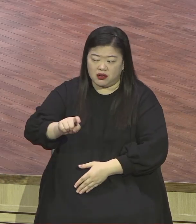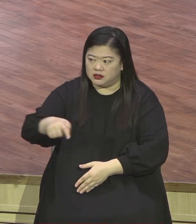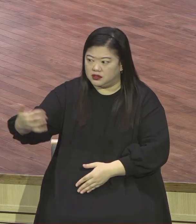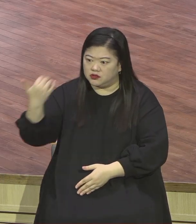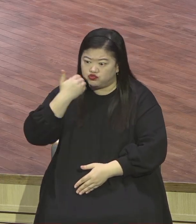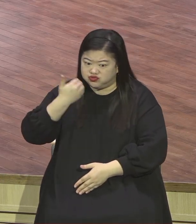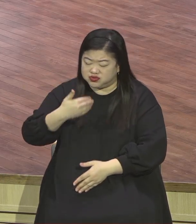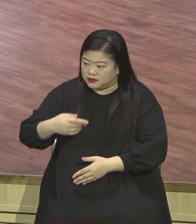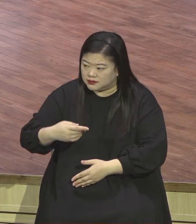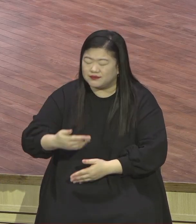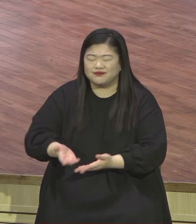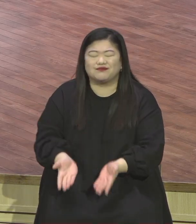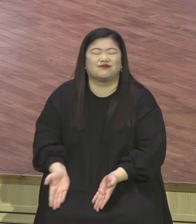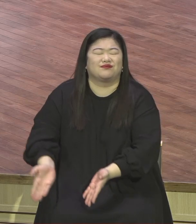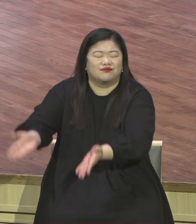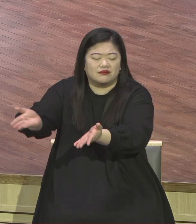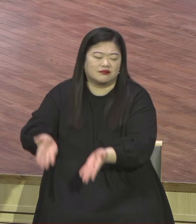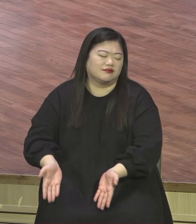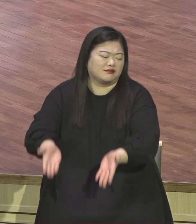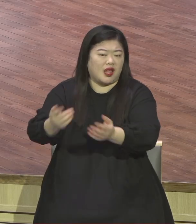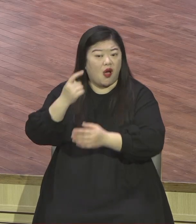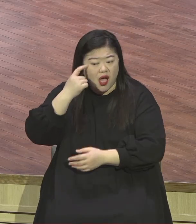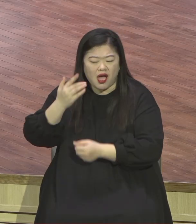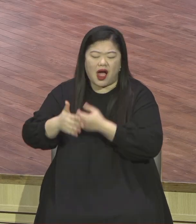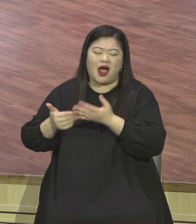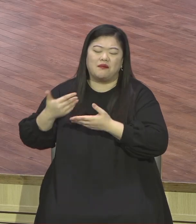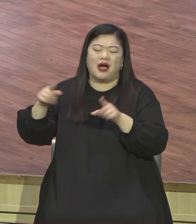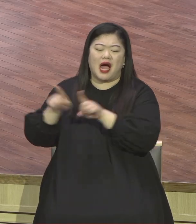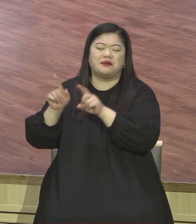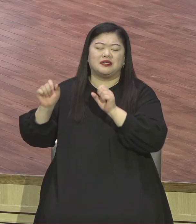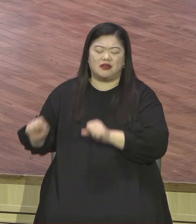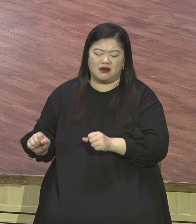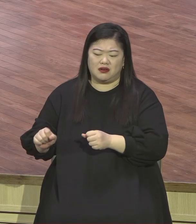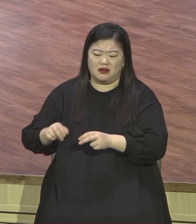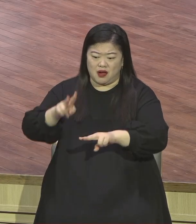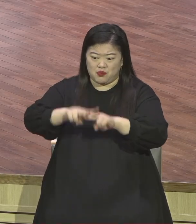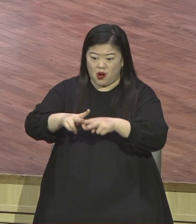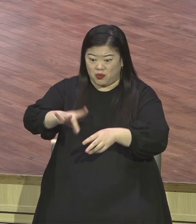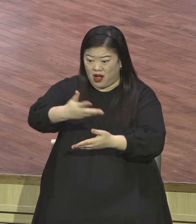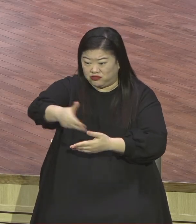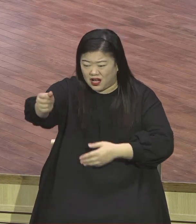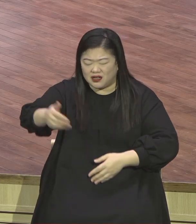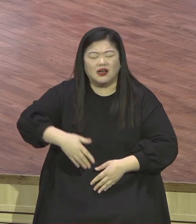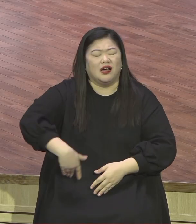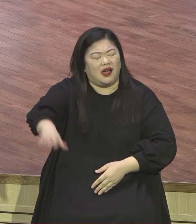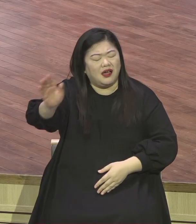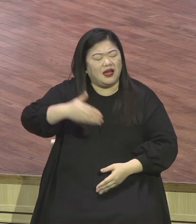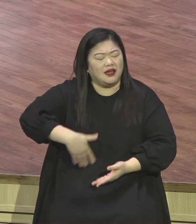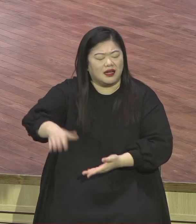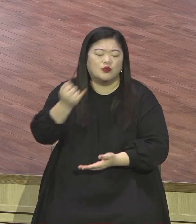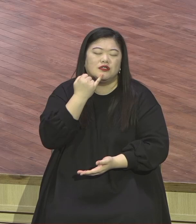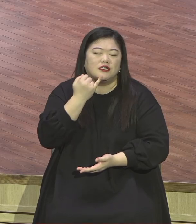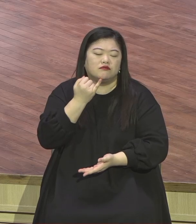인마누엘을 누리니까 하나님 함께 계신데 까짓거 우물 좀 뺏기면 어때 또 나가 또 양보해 하나님 뭐요?